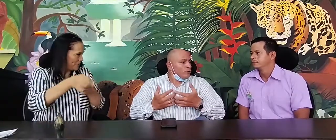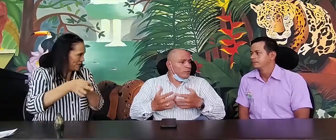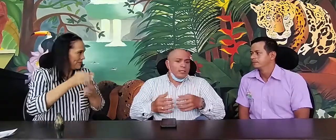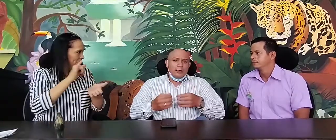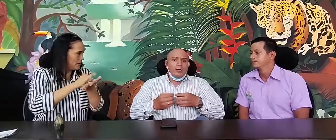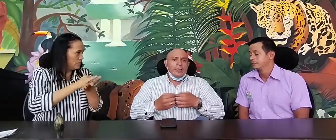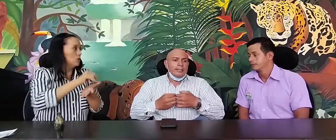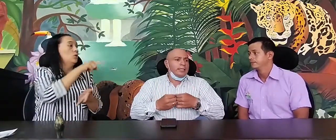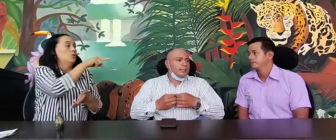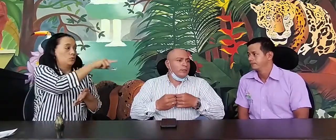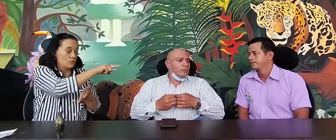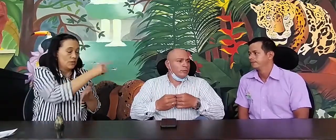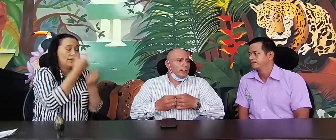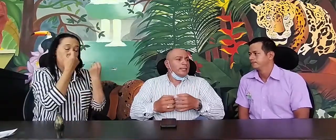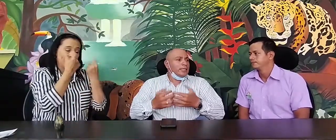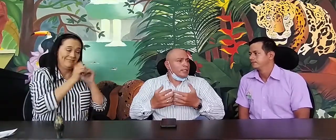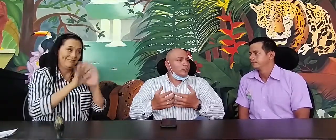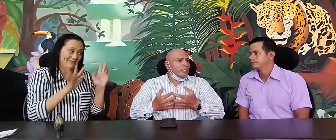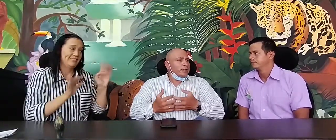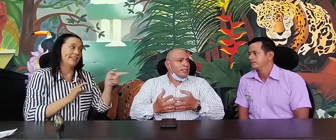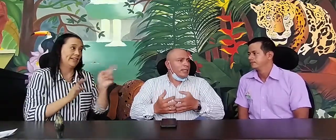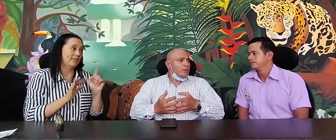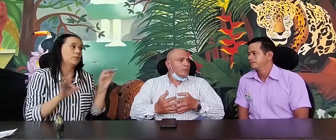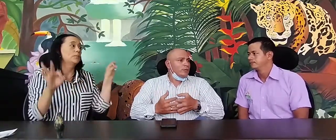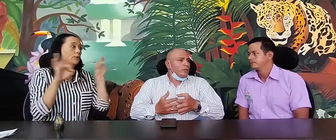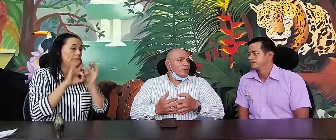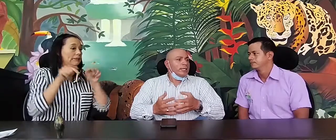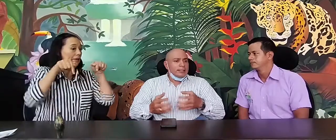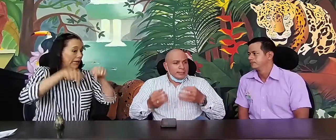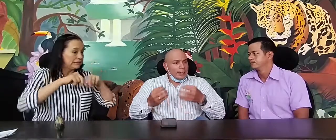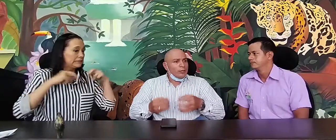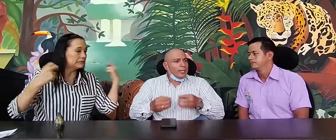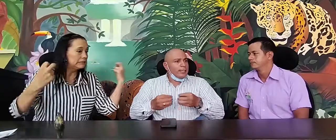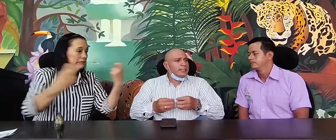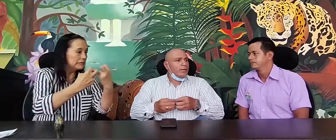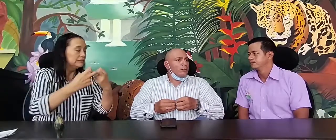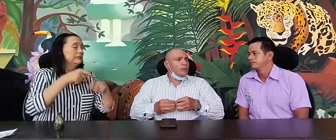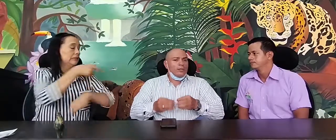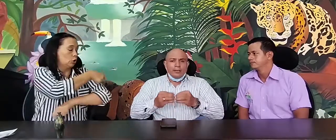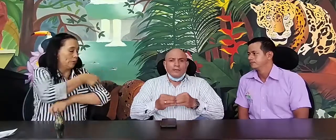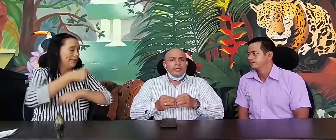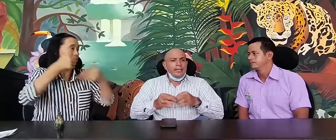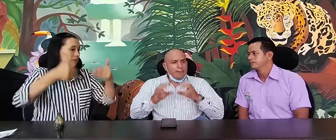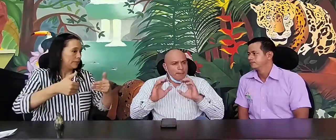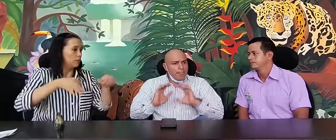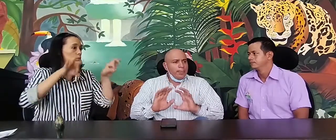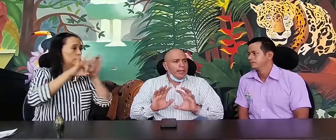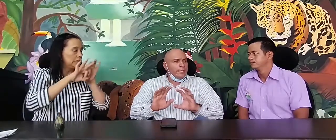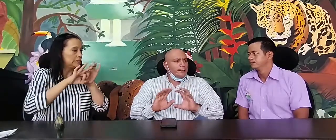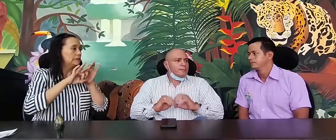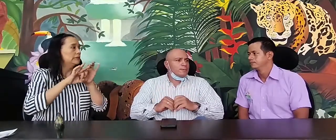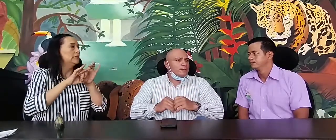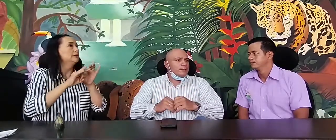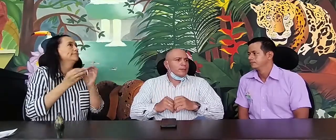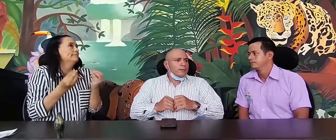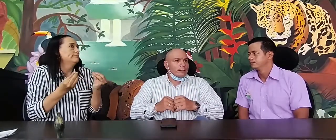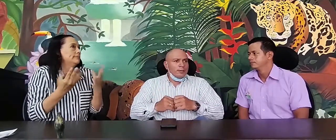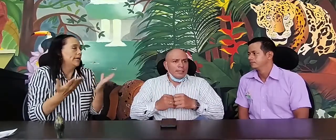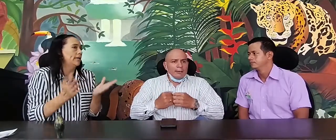ustedes lo han entendido y que es un escenario que se ha organizado con el TIC de darle la